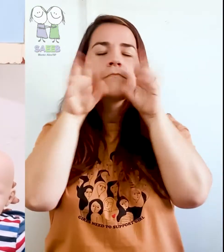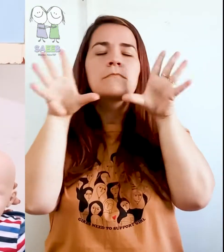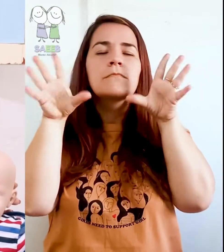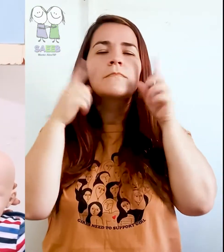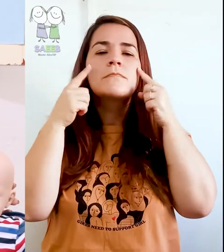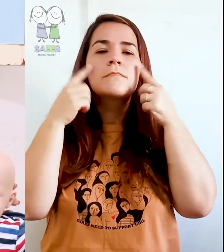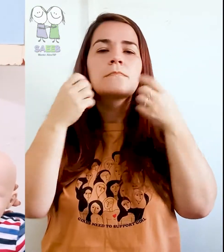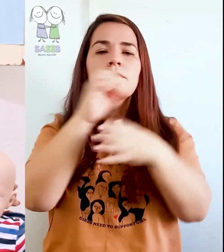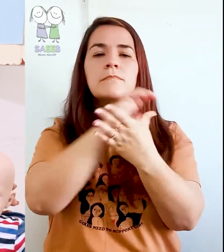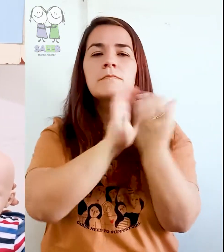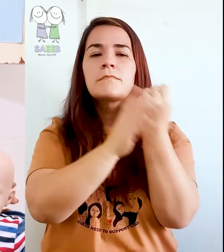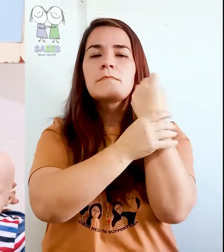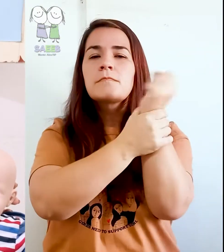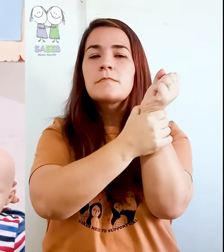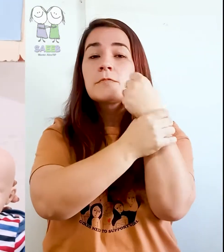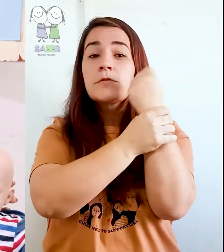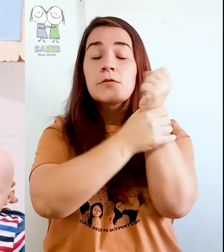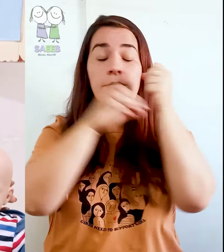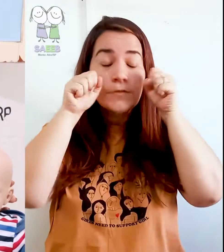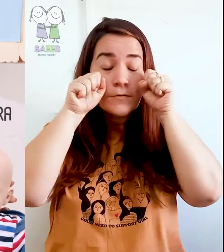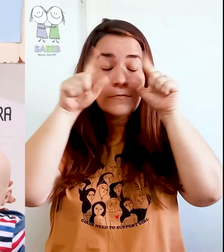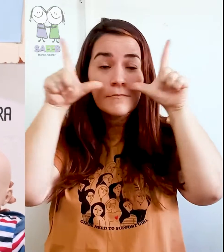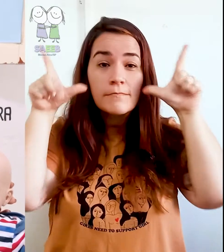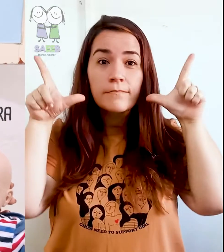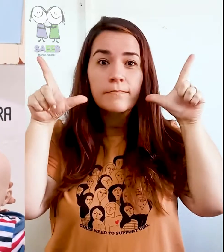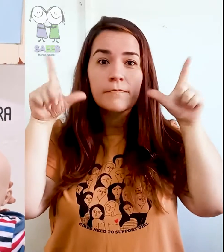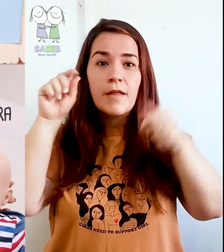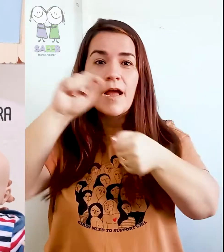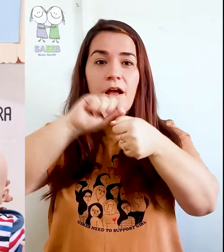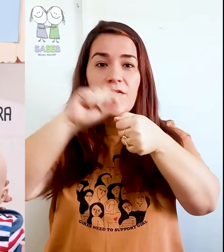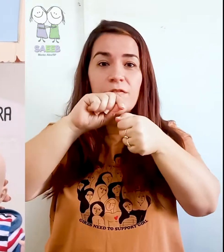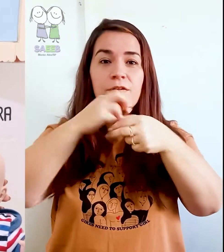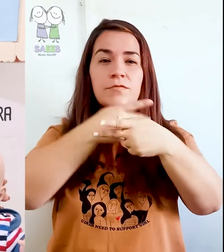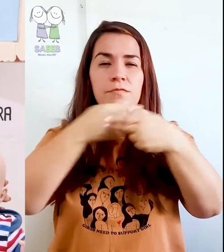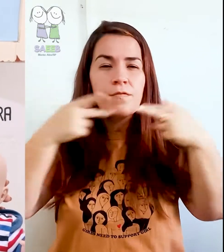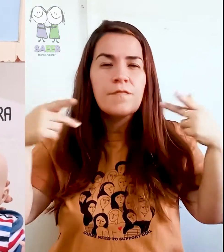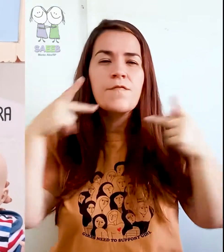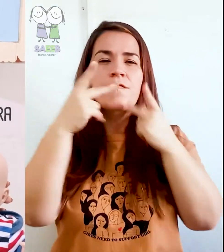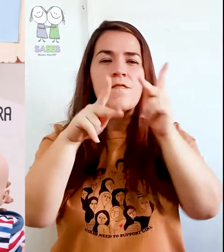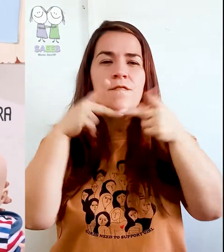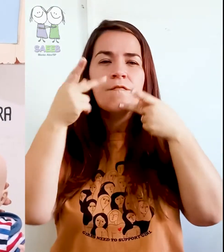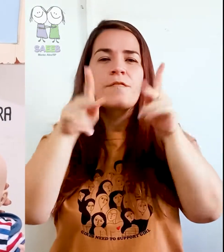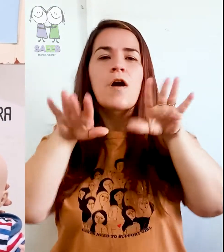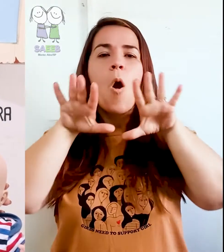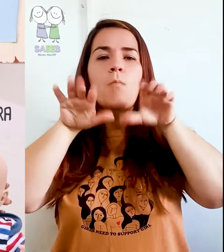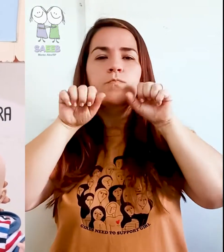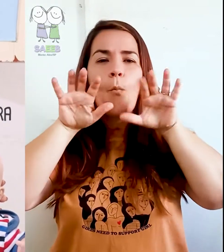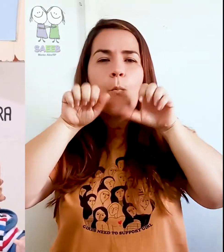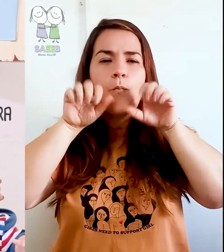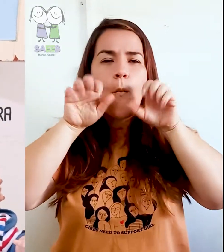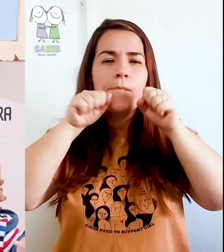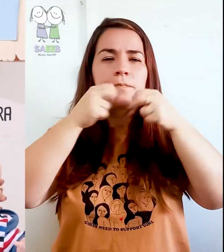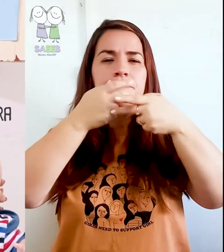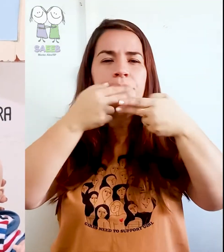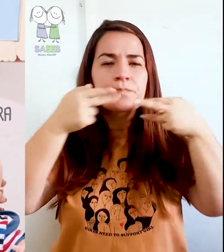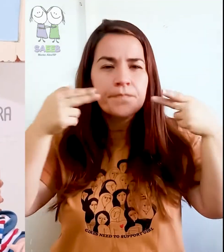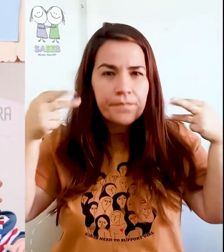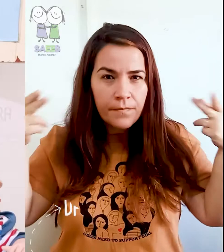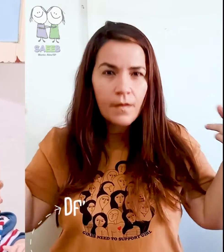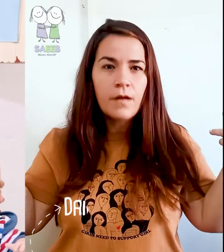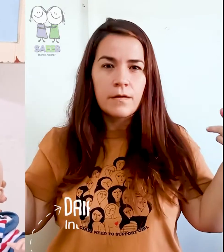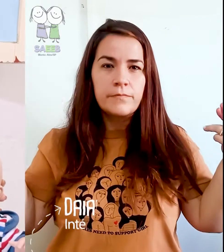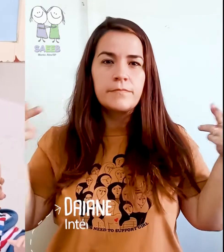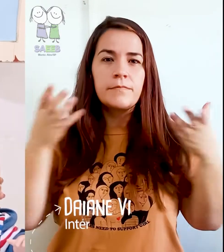ativar os músculos, ou seja, acordar esses músculos pra eles poderem fazer as funções da fala, da mastigação, da